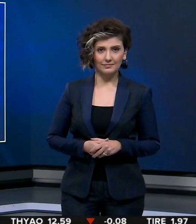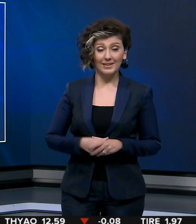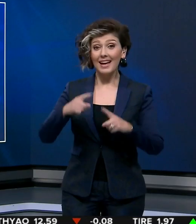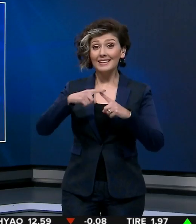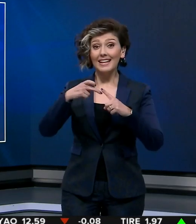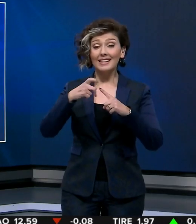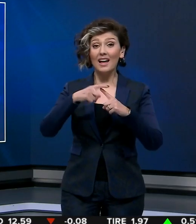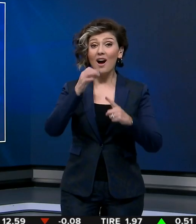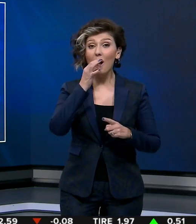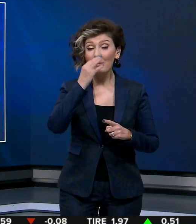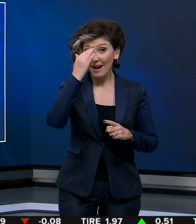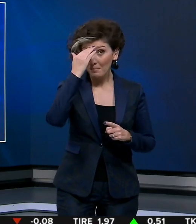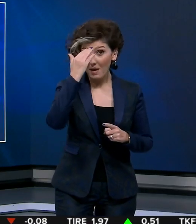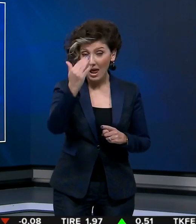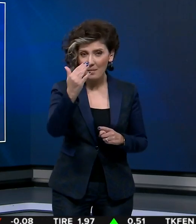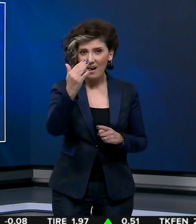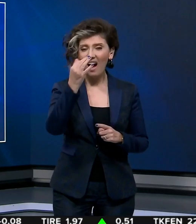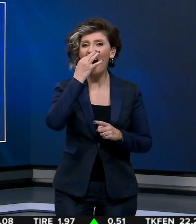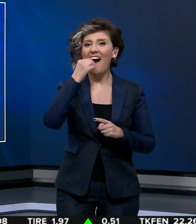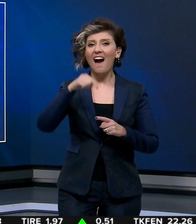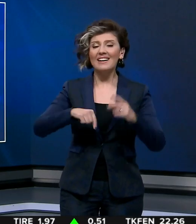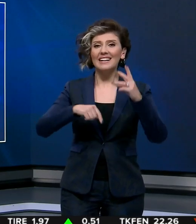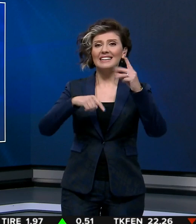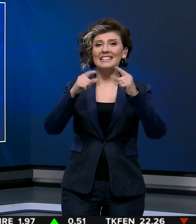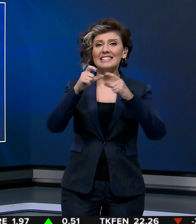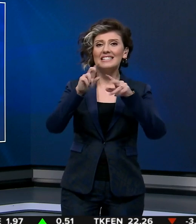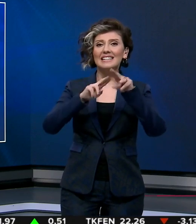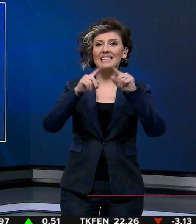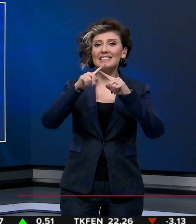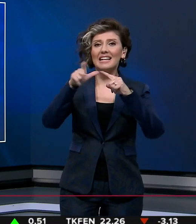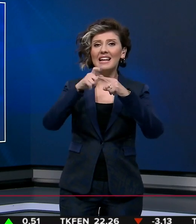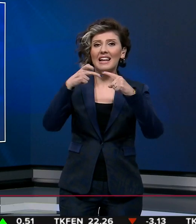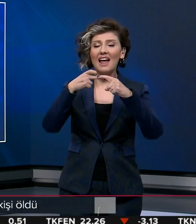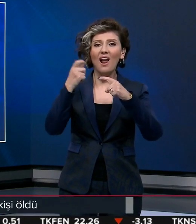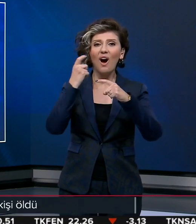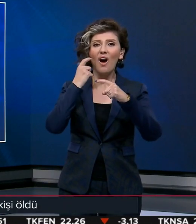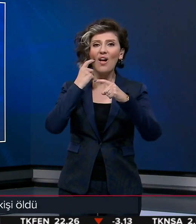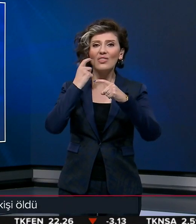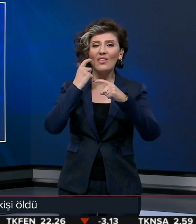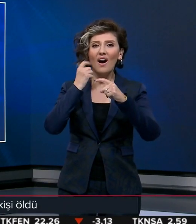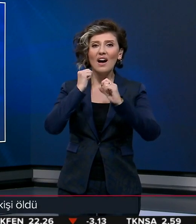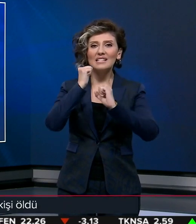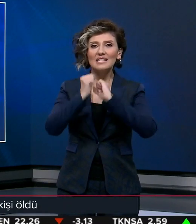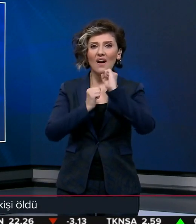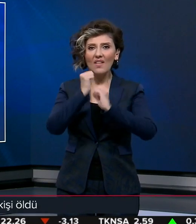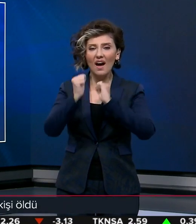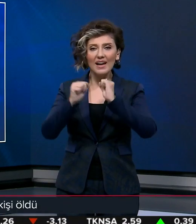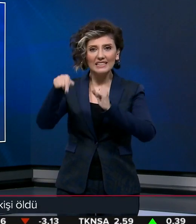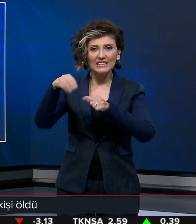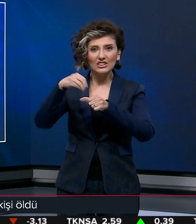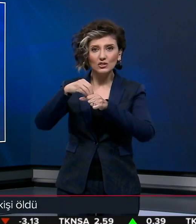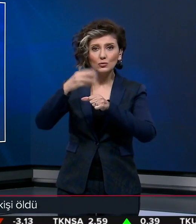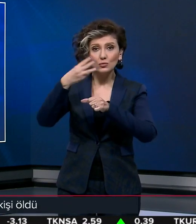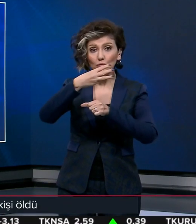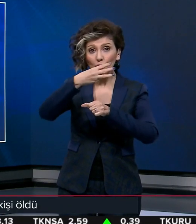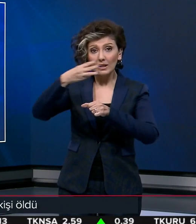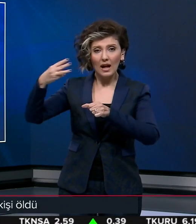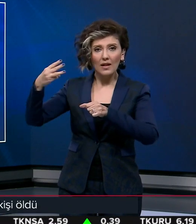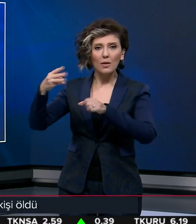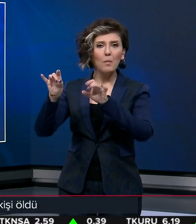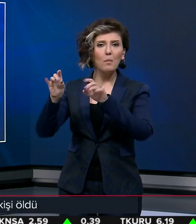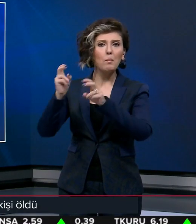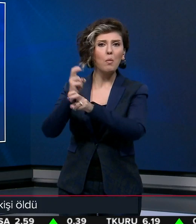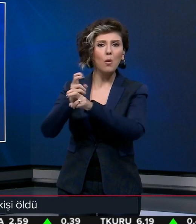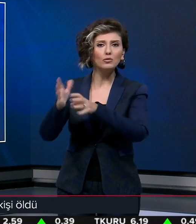TRT Haber'den merhaba. Ankara'da İskitler Ata Sanayi sitesinde 3 katlı metruk binada